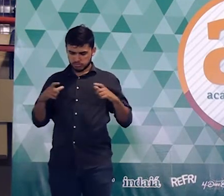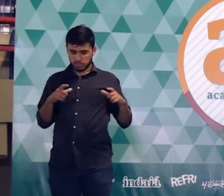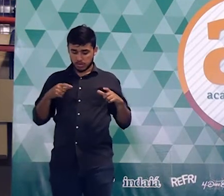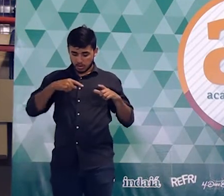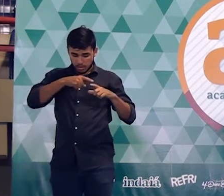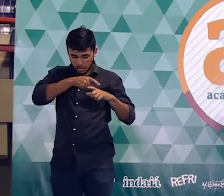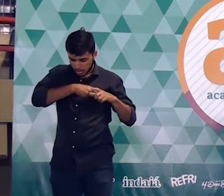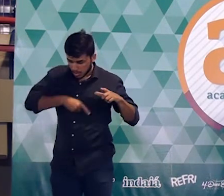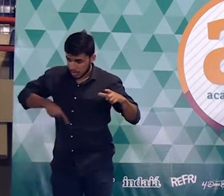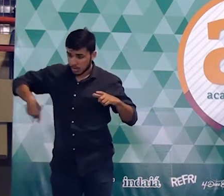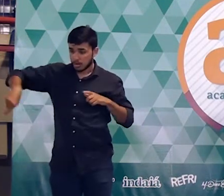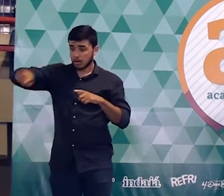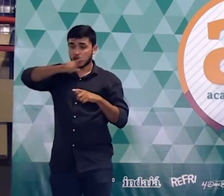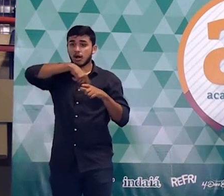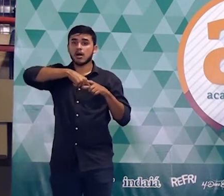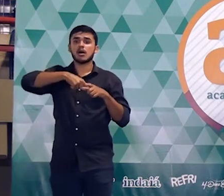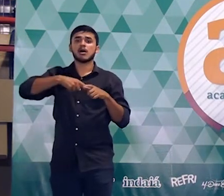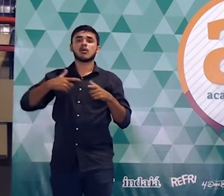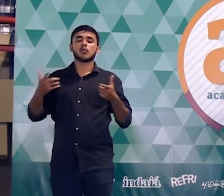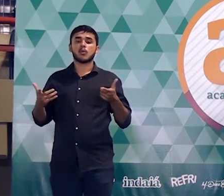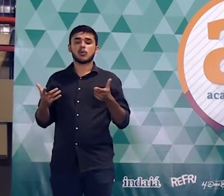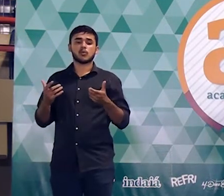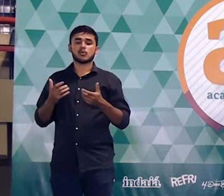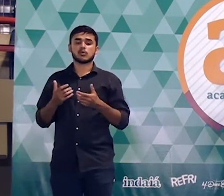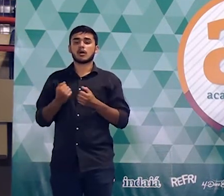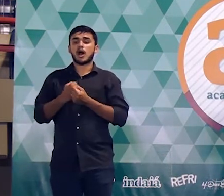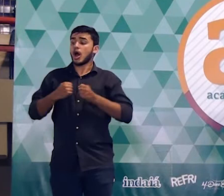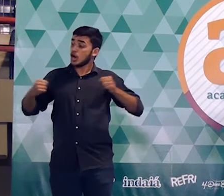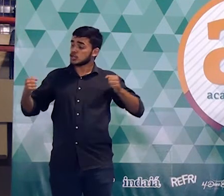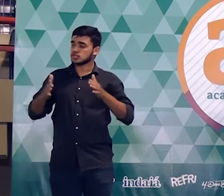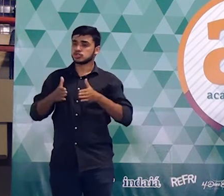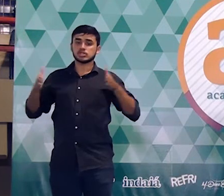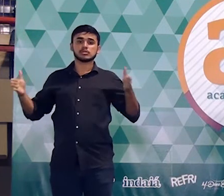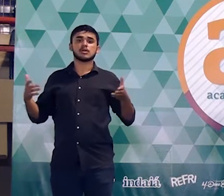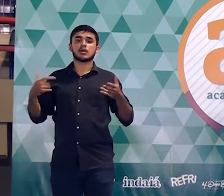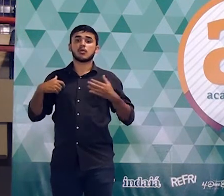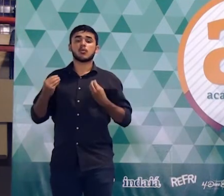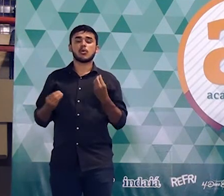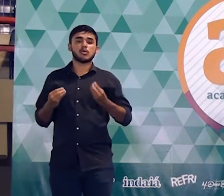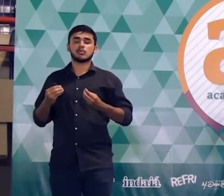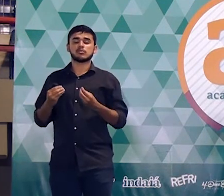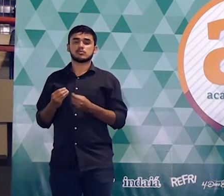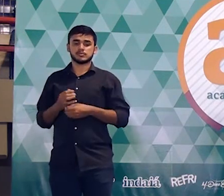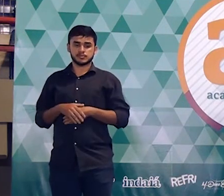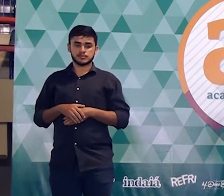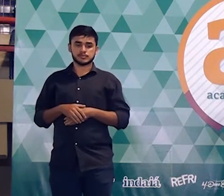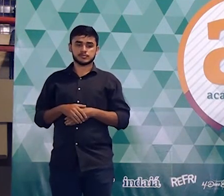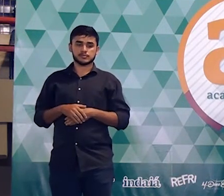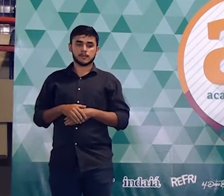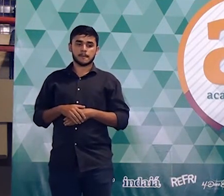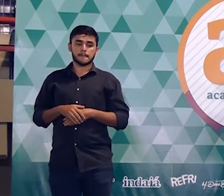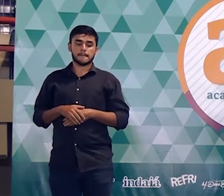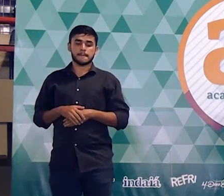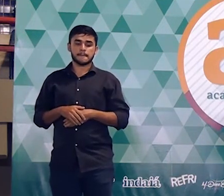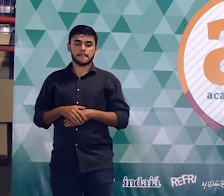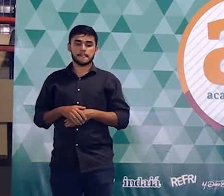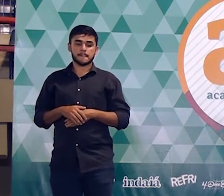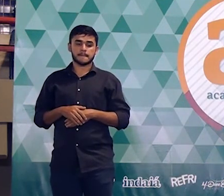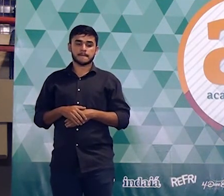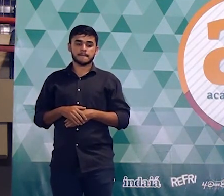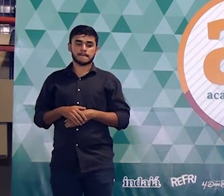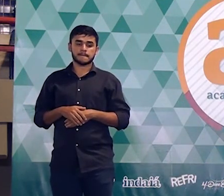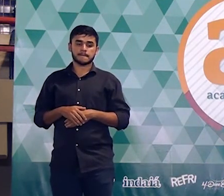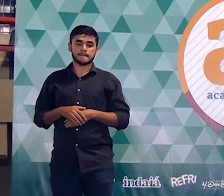quanto como é que a gente vai fazer isso acompanha aqui comigo eu tenho essa figura que você pode até fazer uma